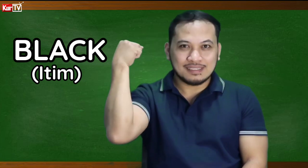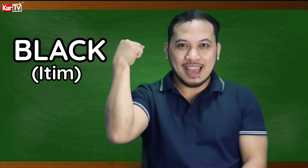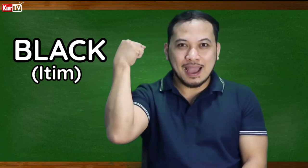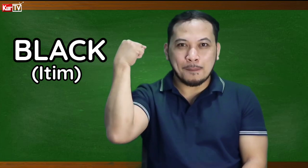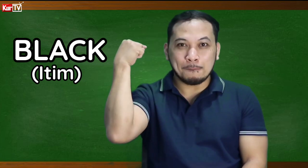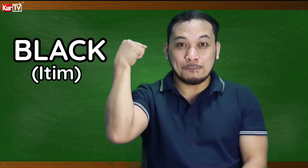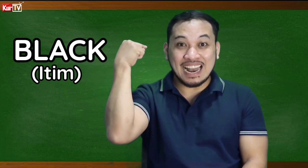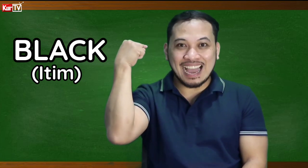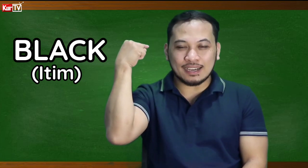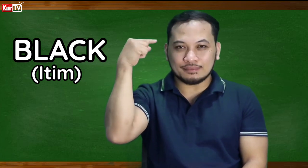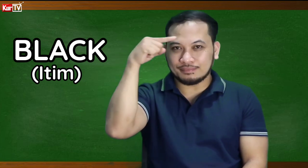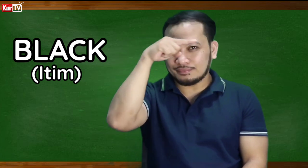Black!